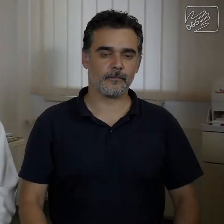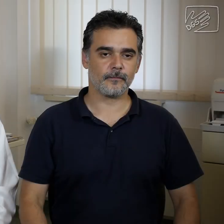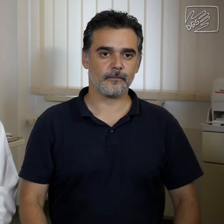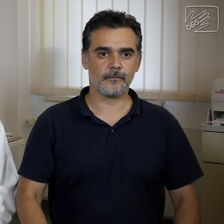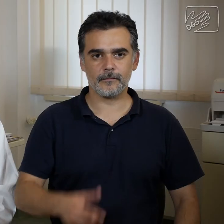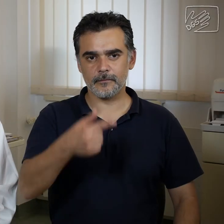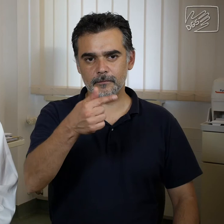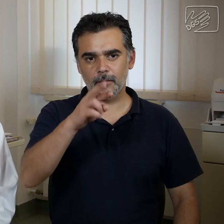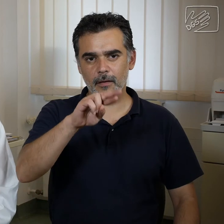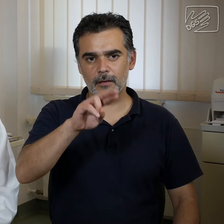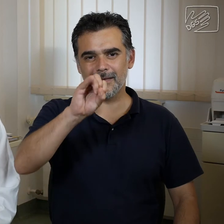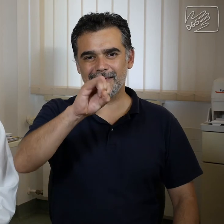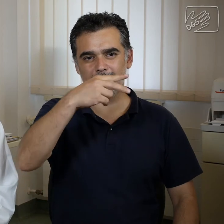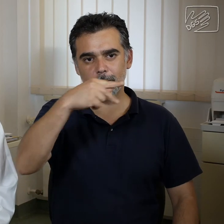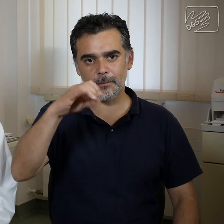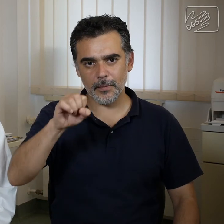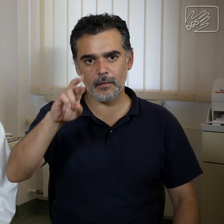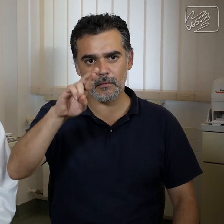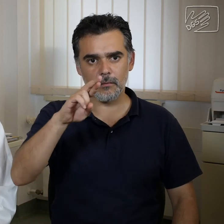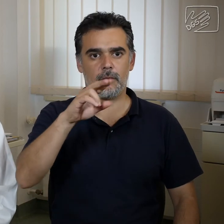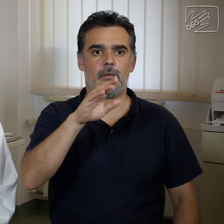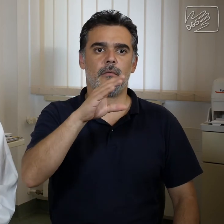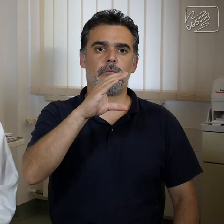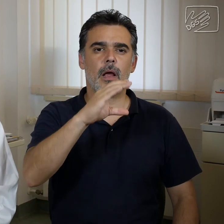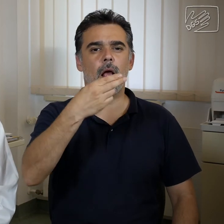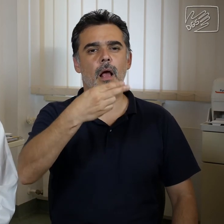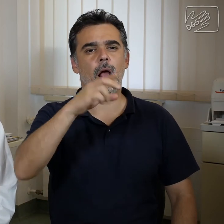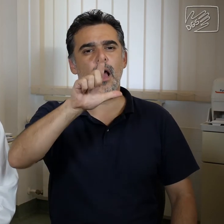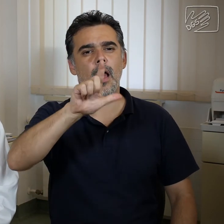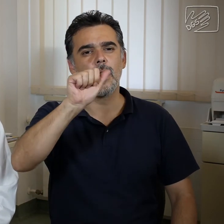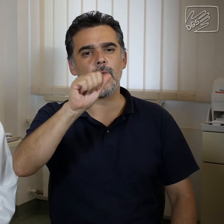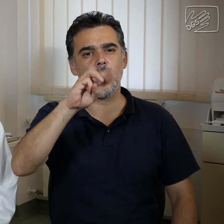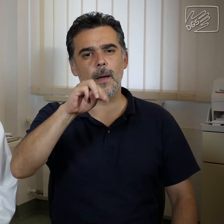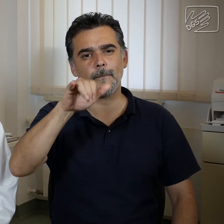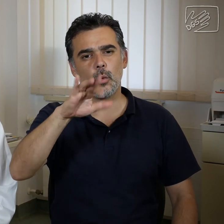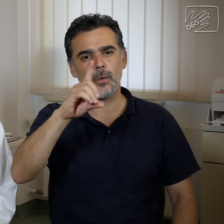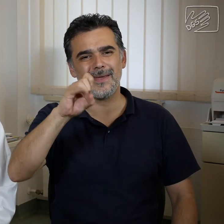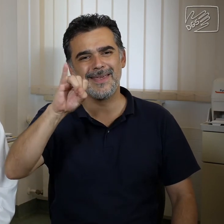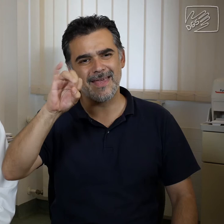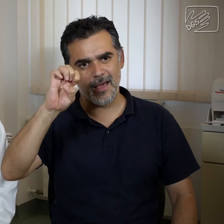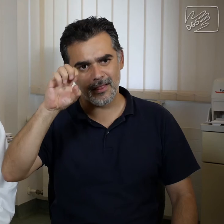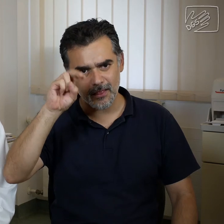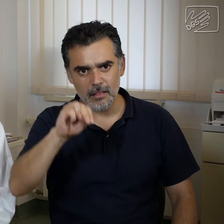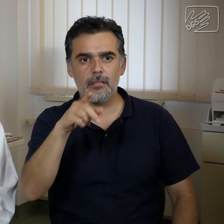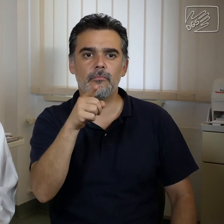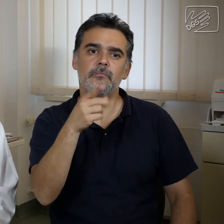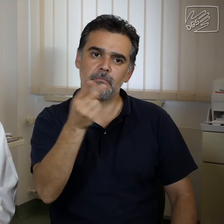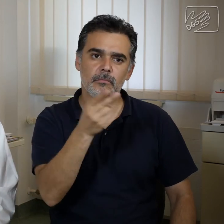Tripper und Chlamydien sind beides Bakterien, die den Mund-Rachenraum, den Penis und auch den Analkanal infizieren können.